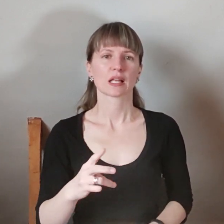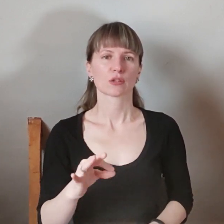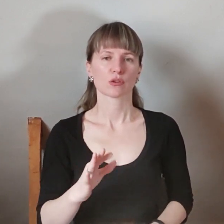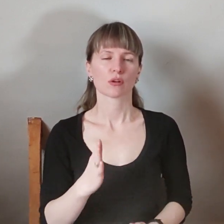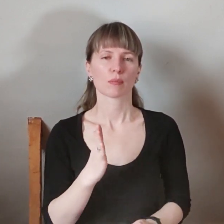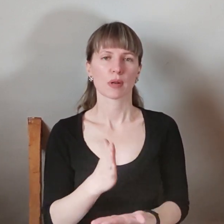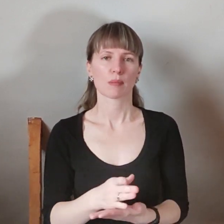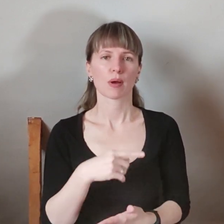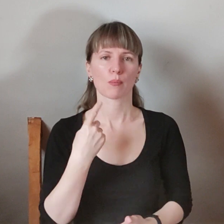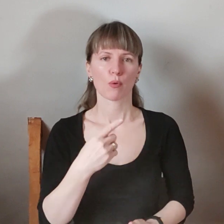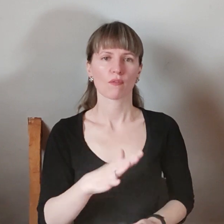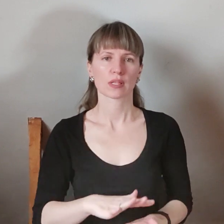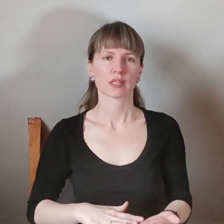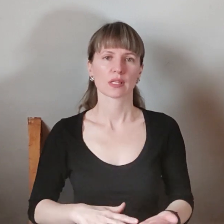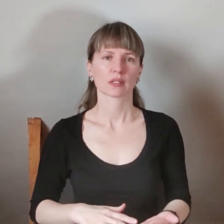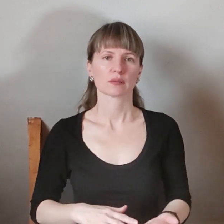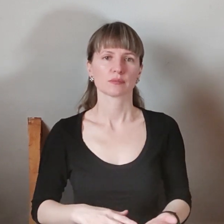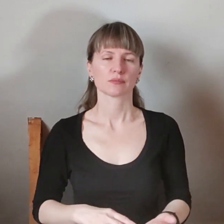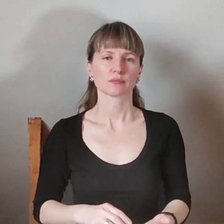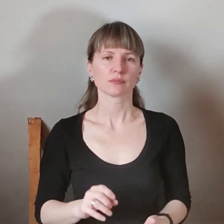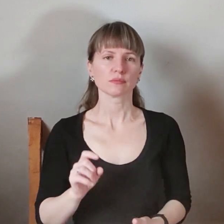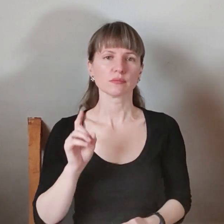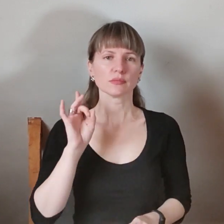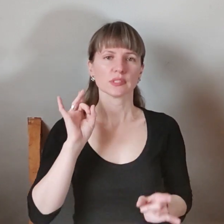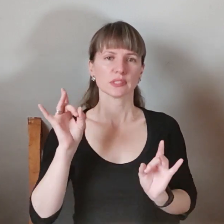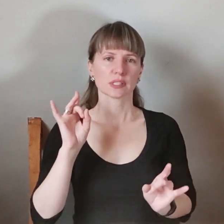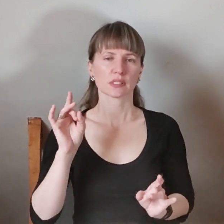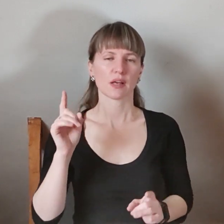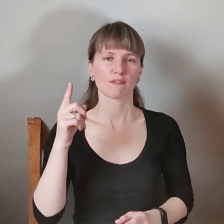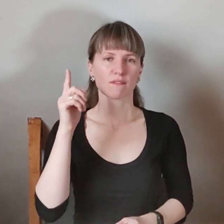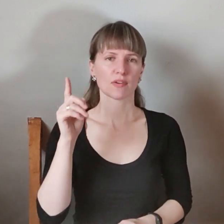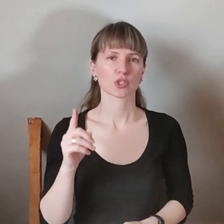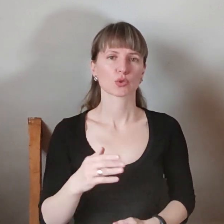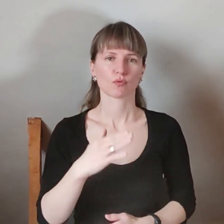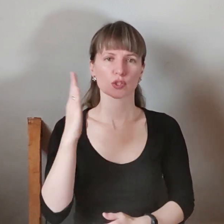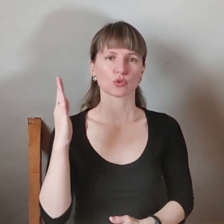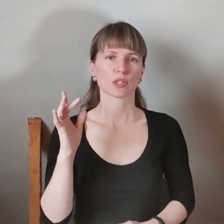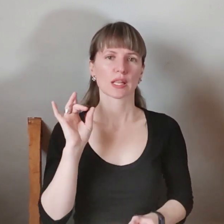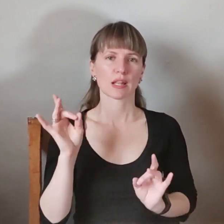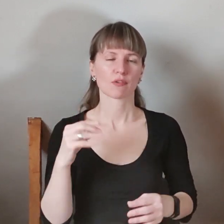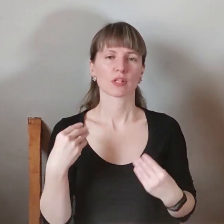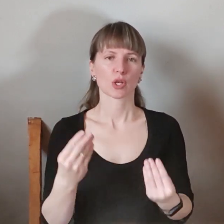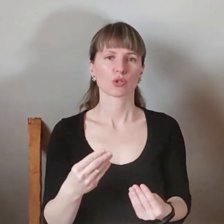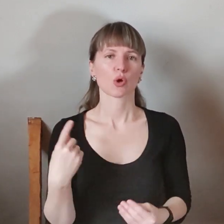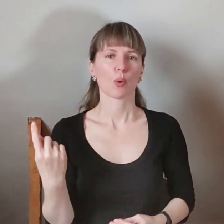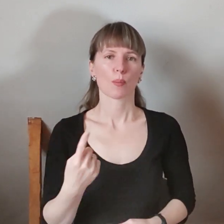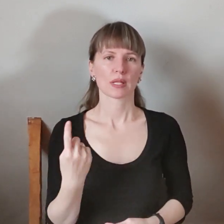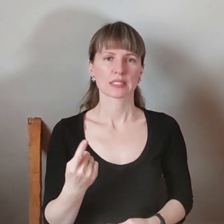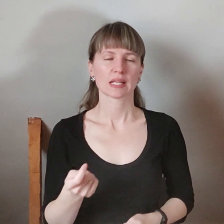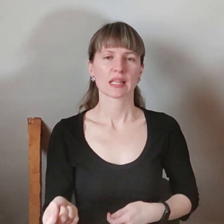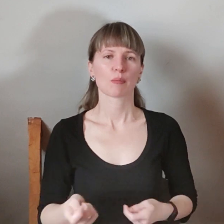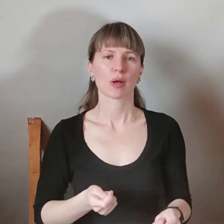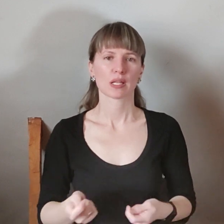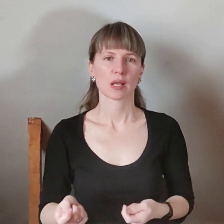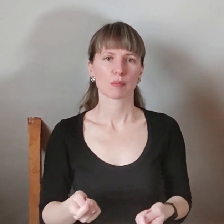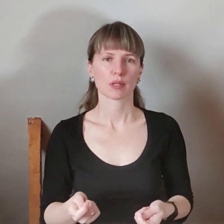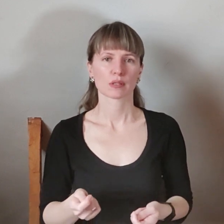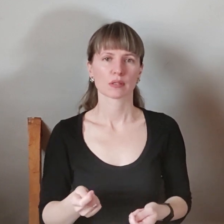пряму мову. Сигнал «Воздушна тревога» дається областним департаментам чрезвычайних